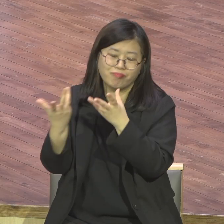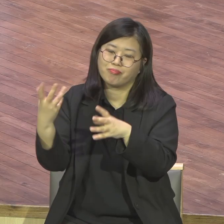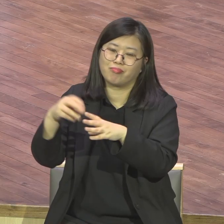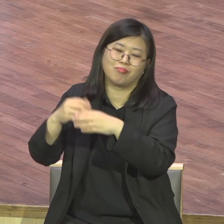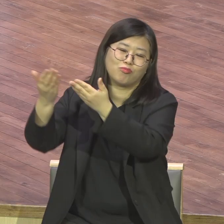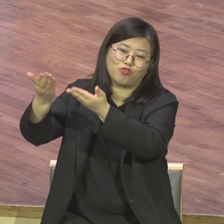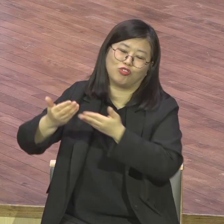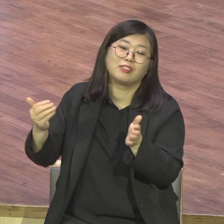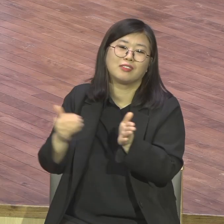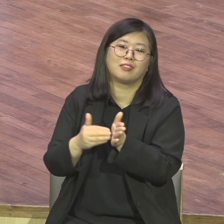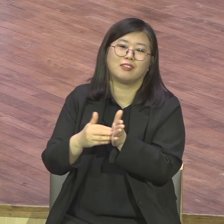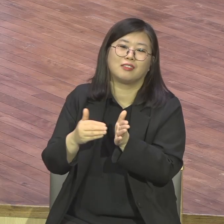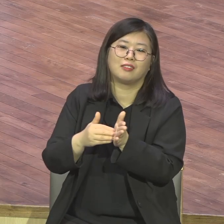11절에 보면